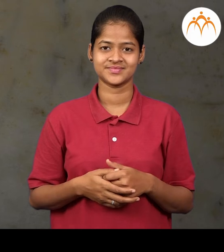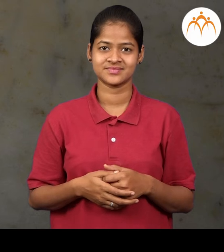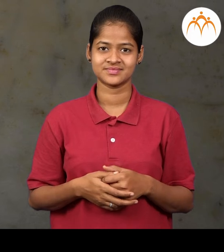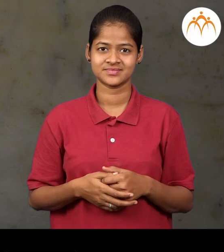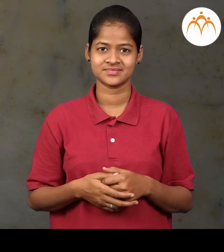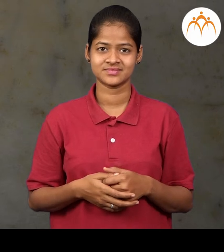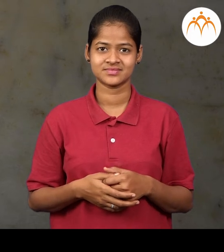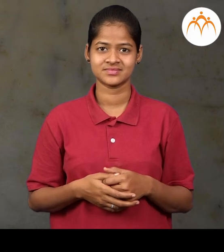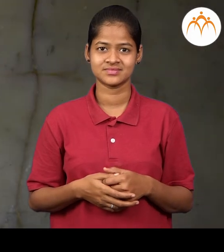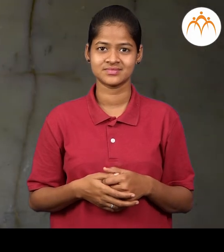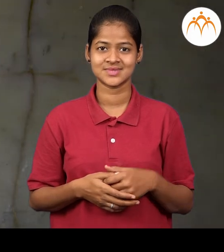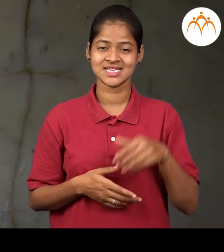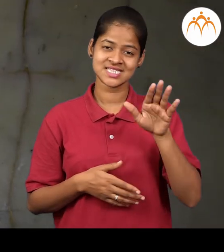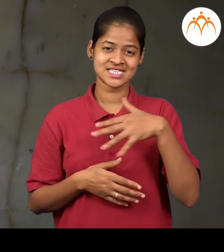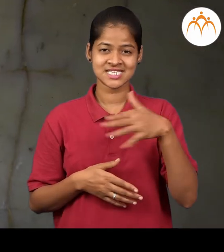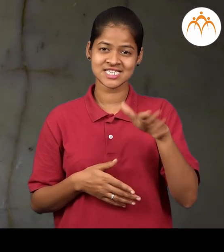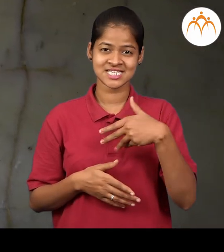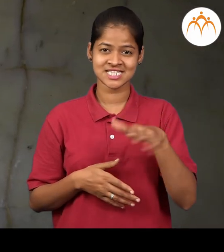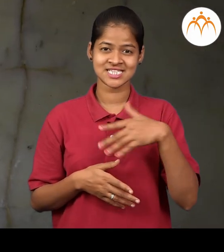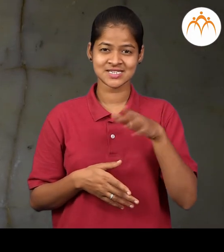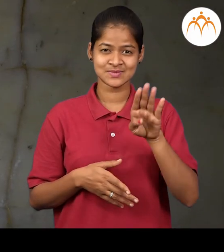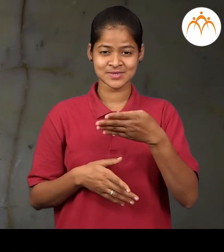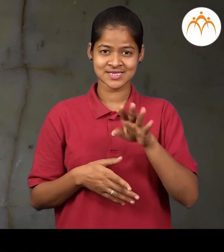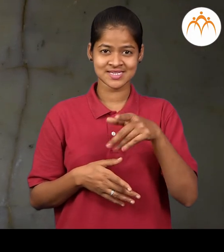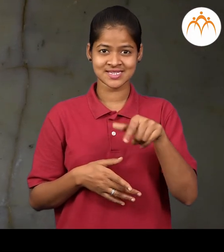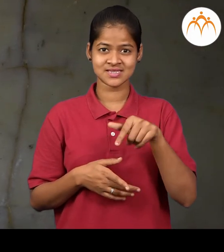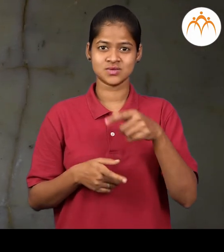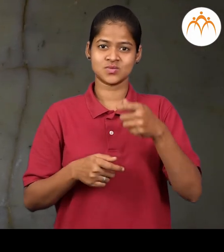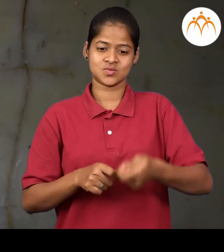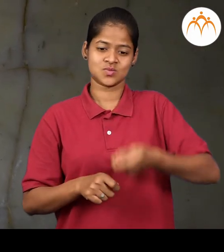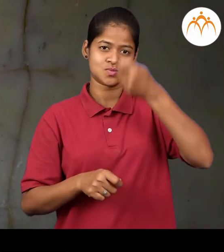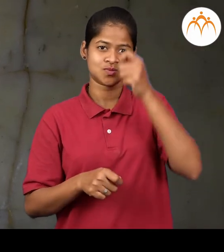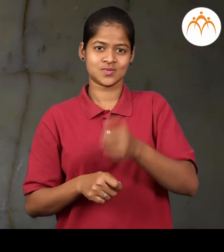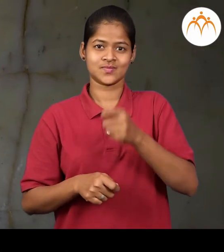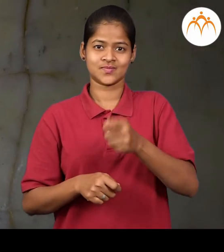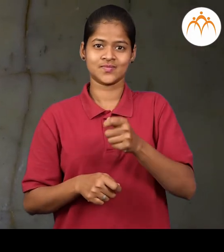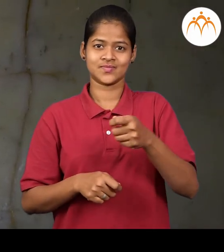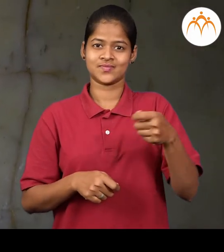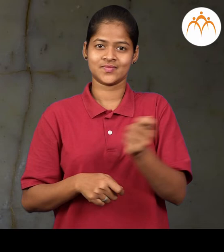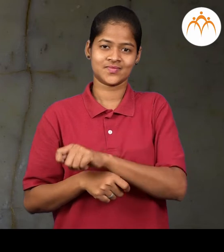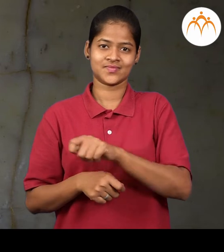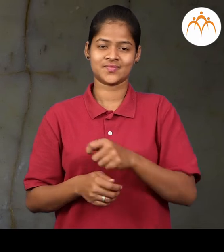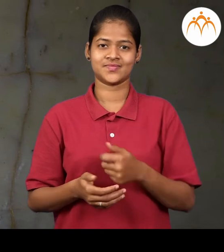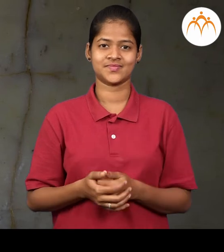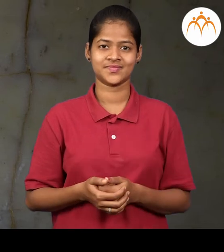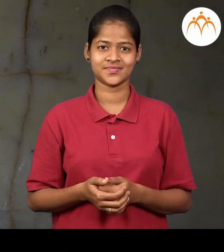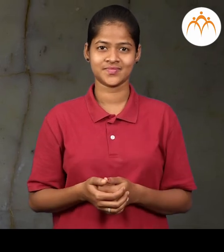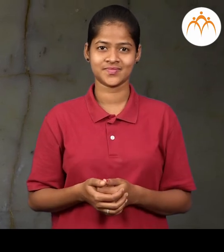जारा तलन्या साथी जारा वापरतात